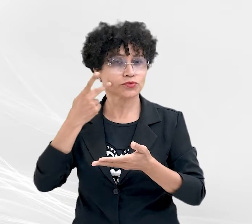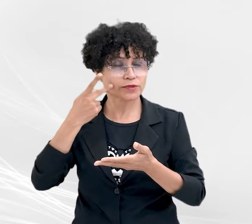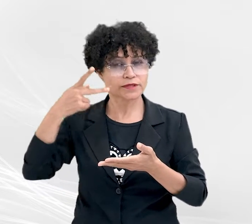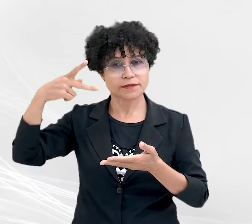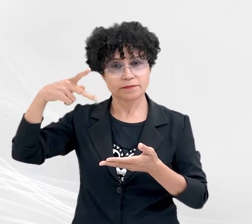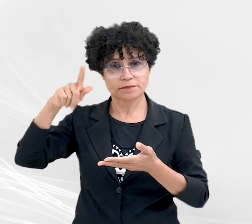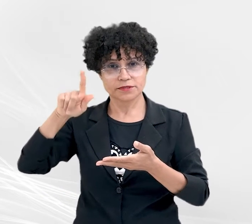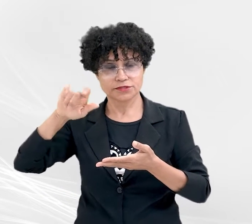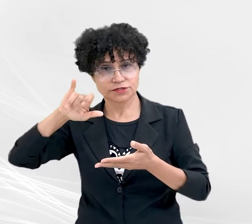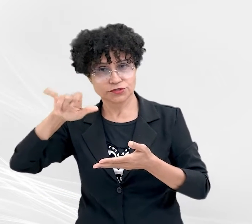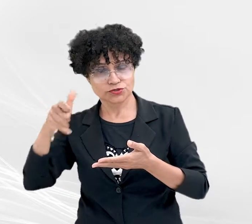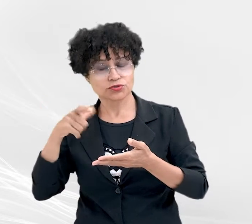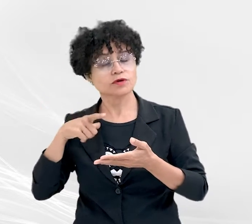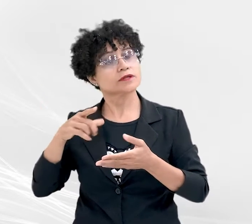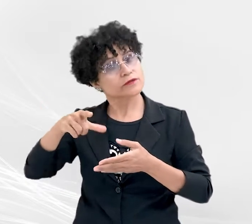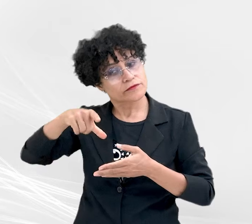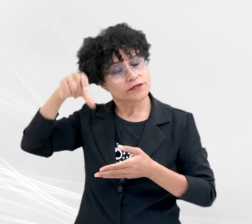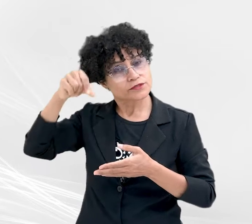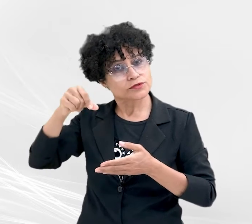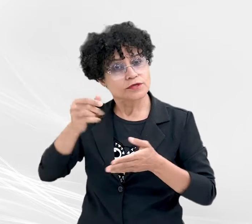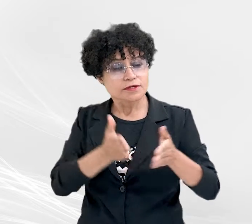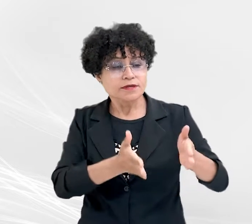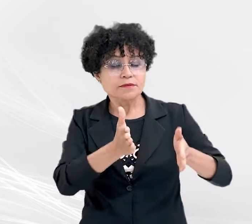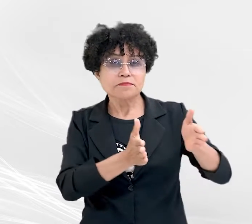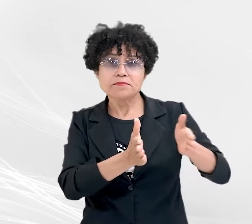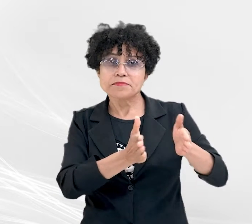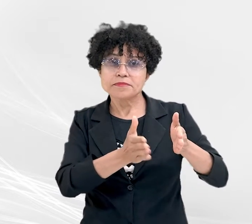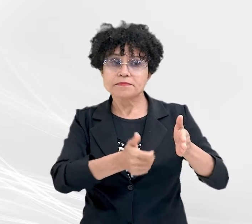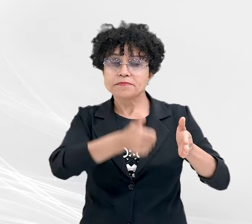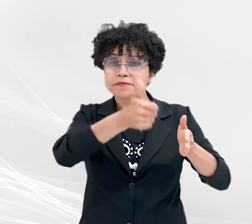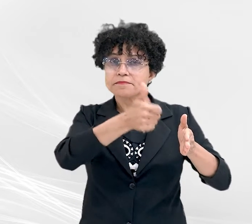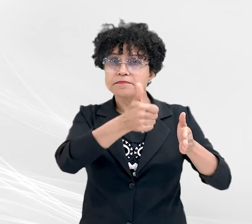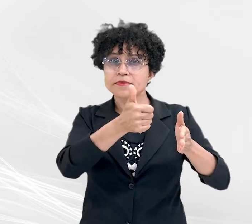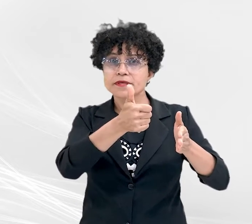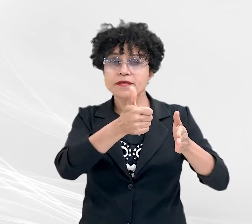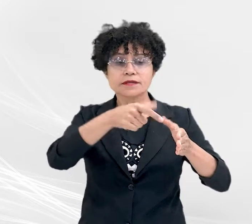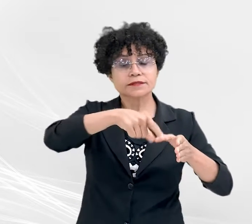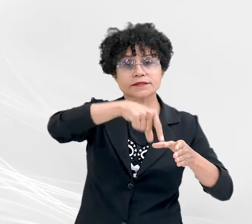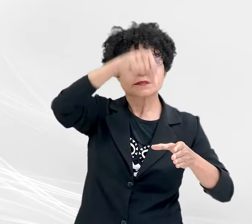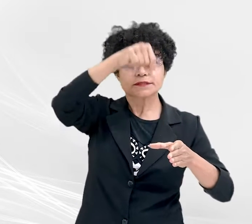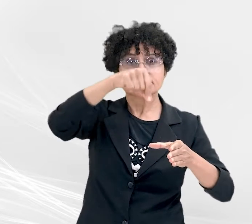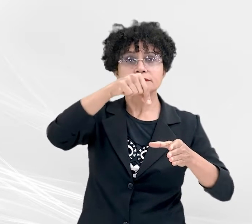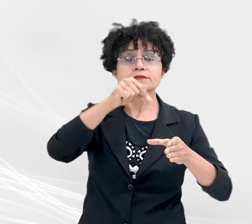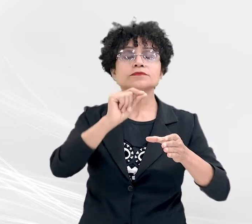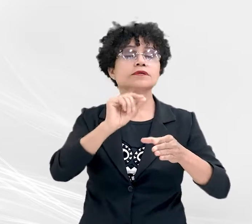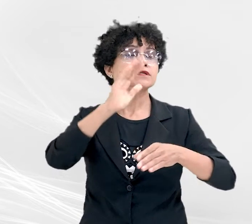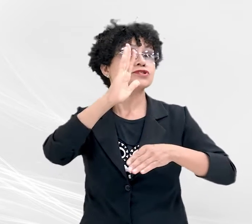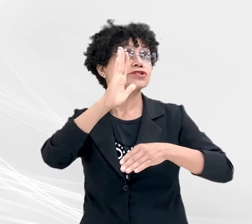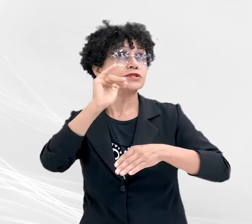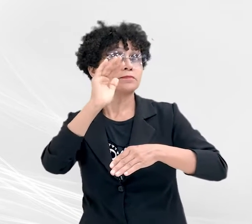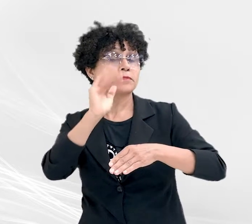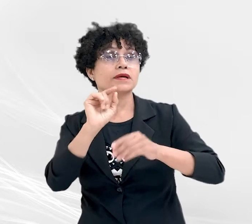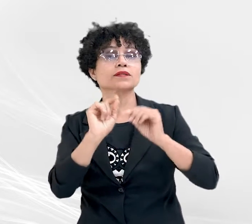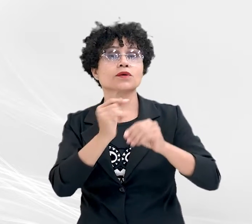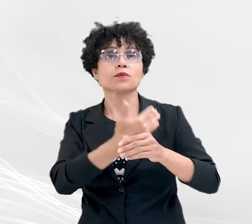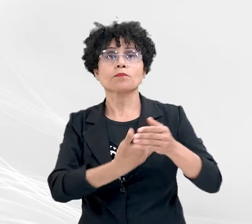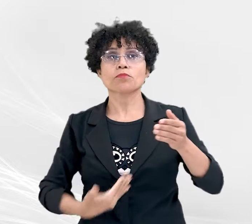foram contempladas nesta primeira etapa do projeto por meio de seleção em chamada pública, com recursos